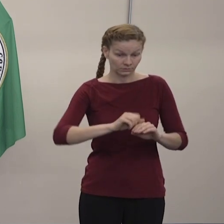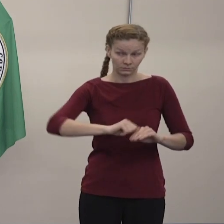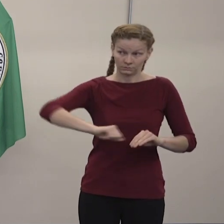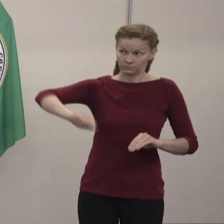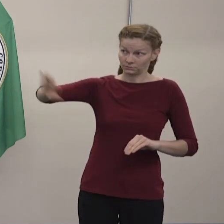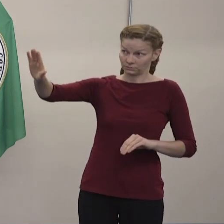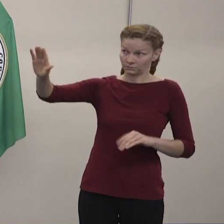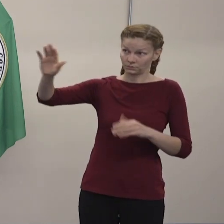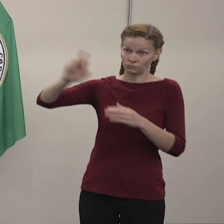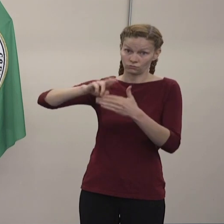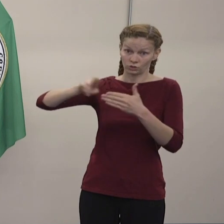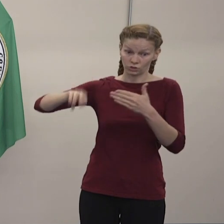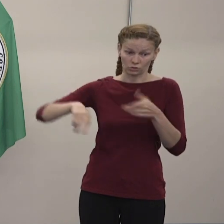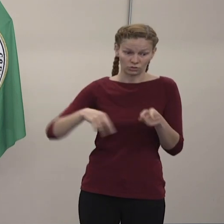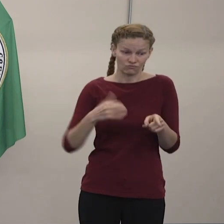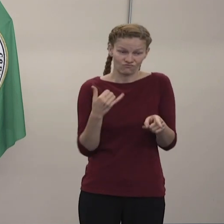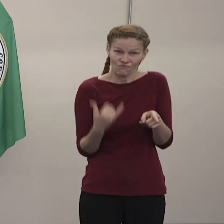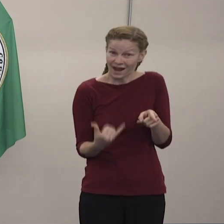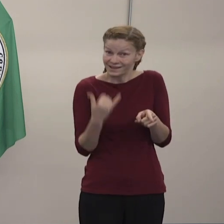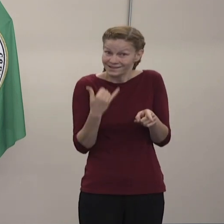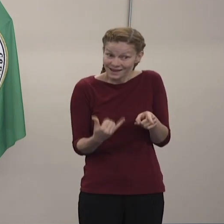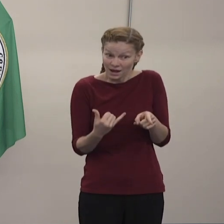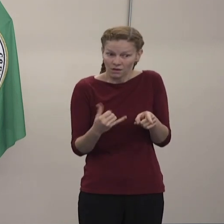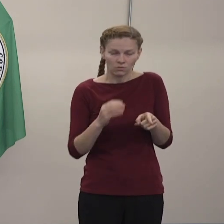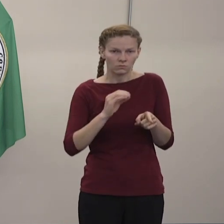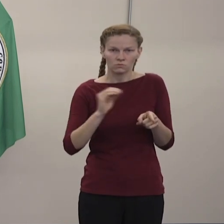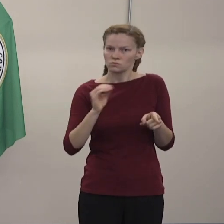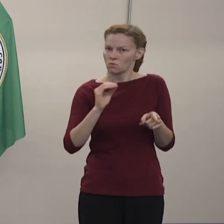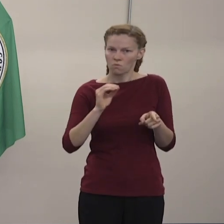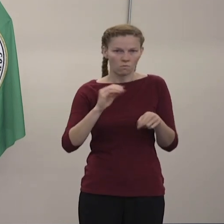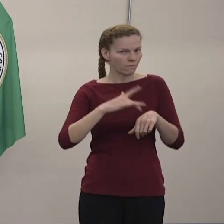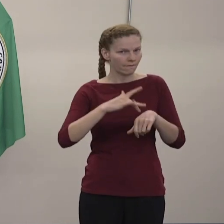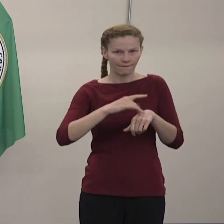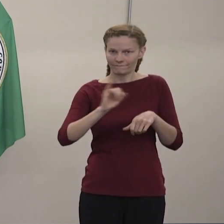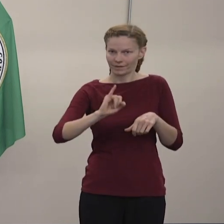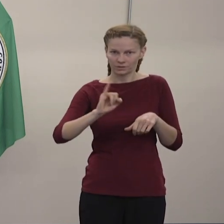no tenía evidencia de infección.